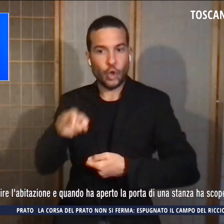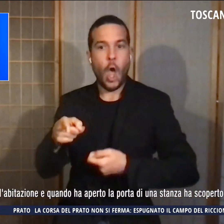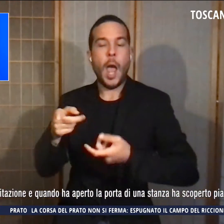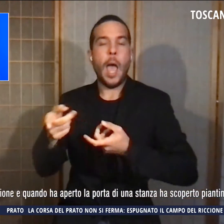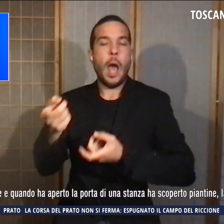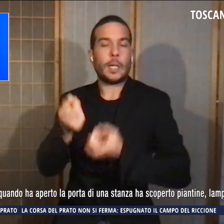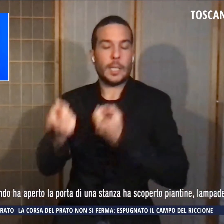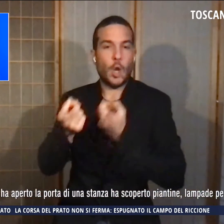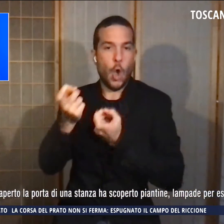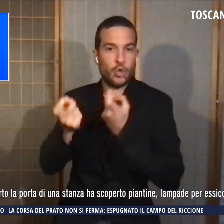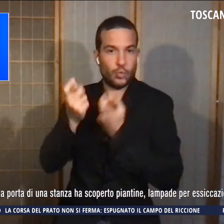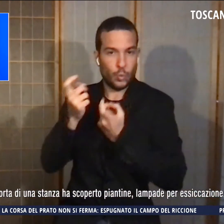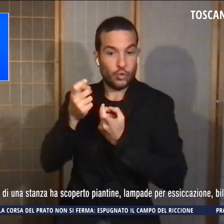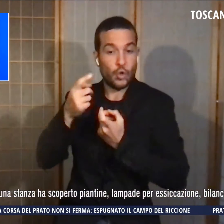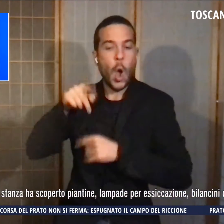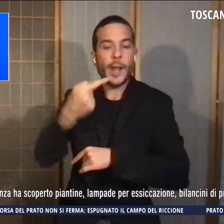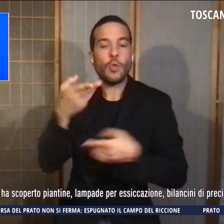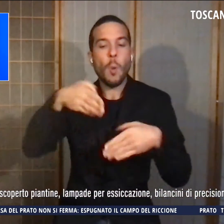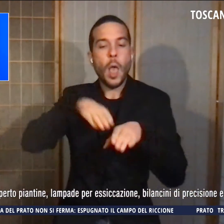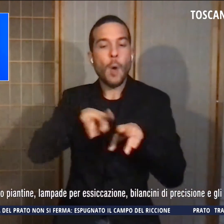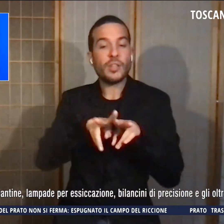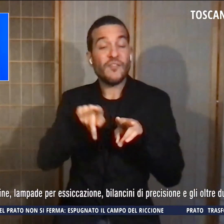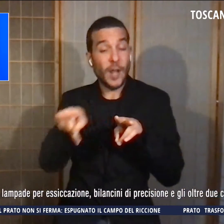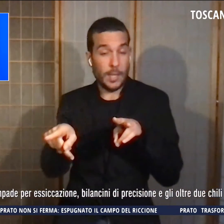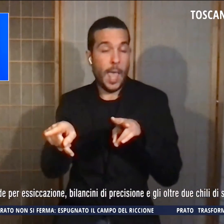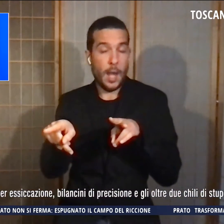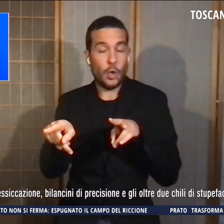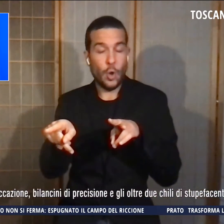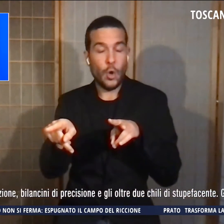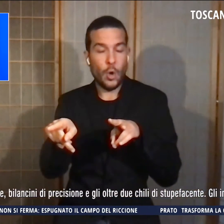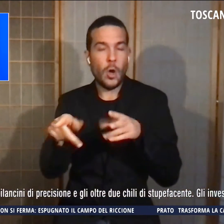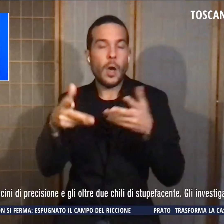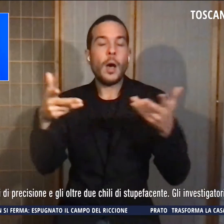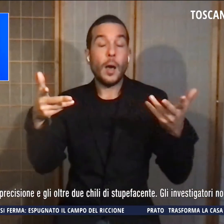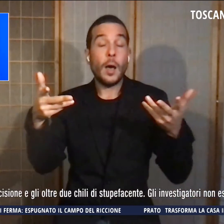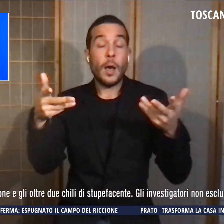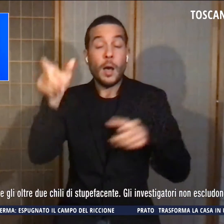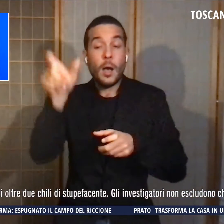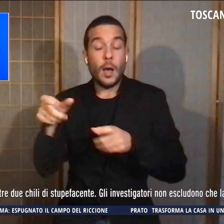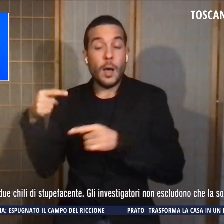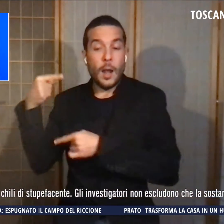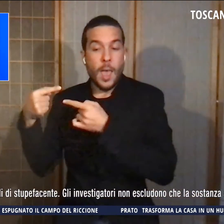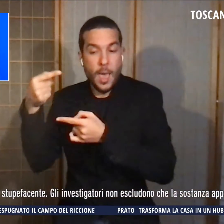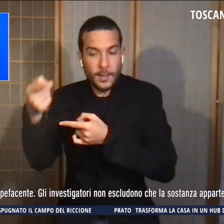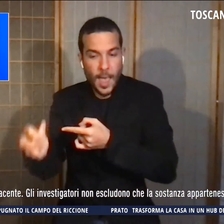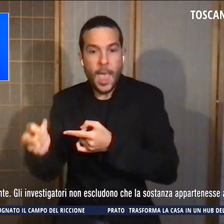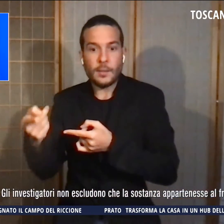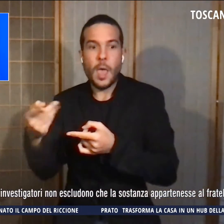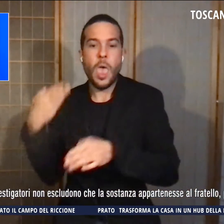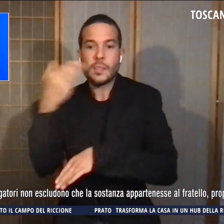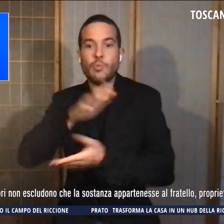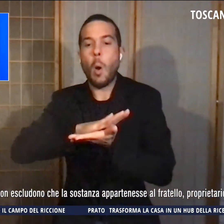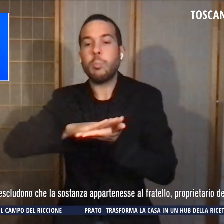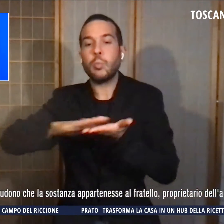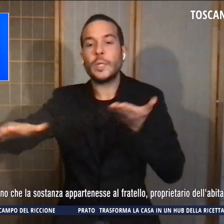dopo la morte del fratello, avvenuta per cause naturali, l'erede è andato a pulire l'abitazione e quando ha aperto la porta di una